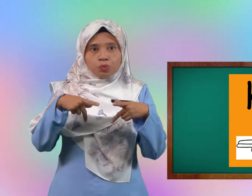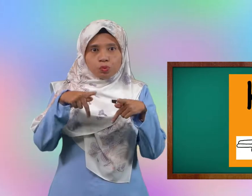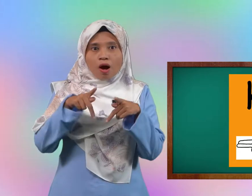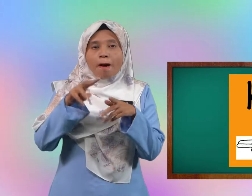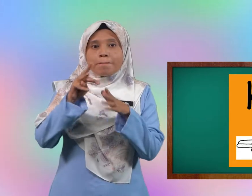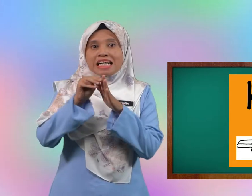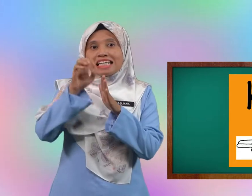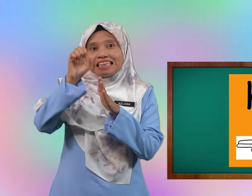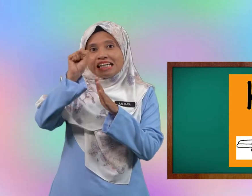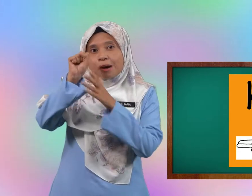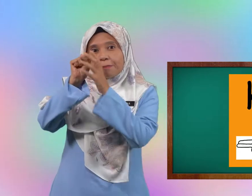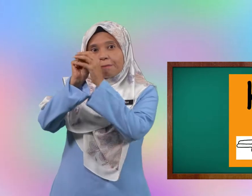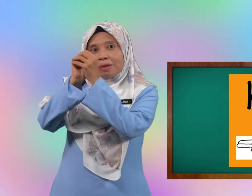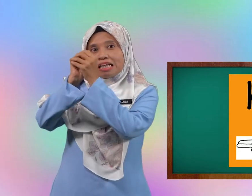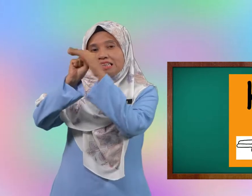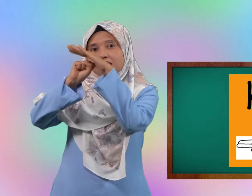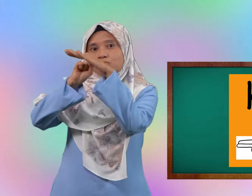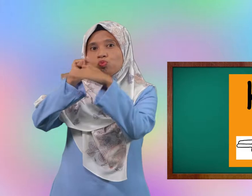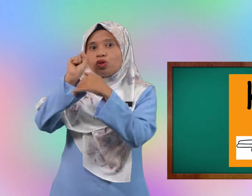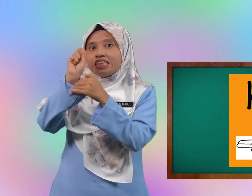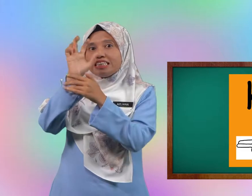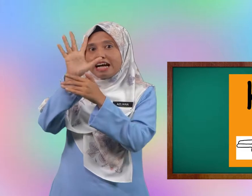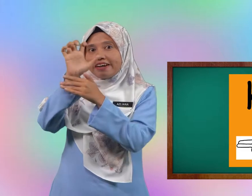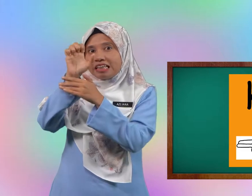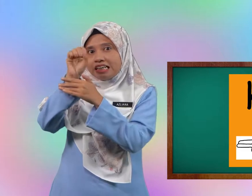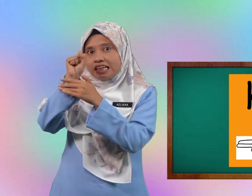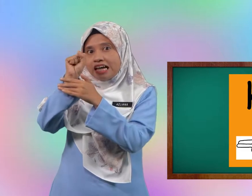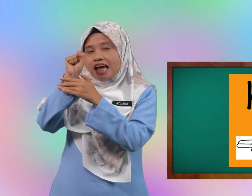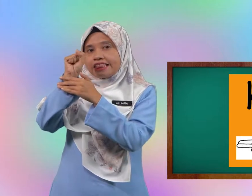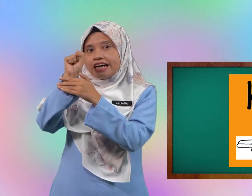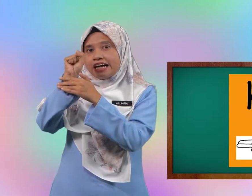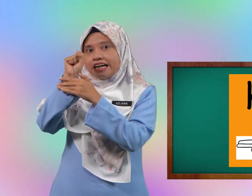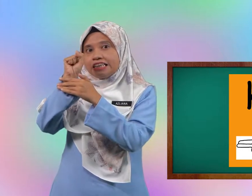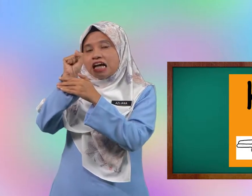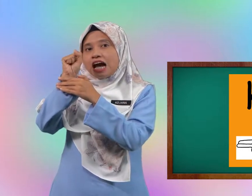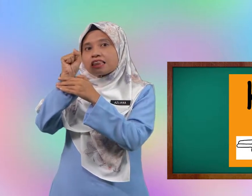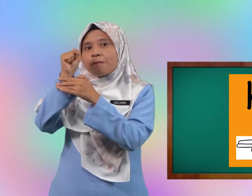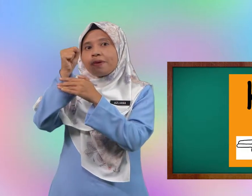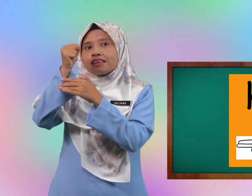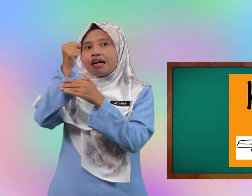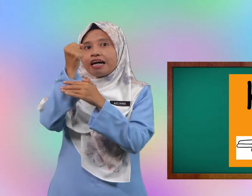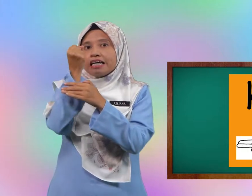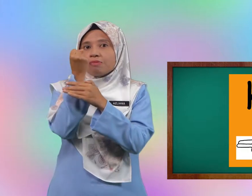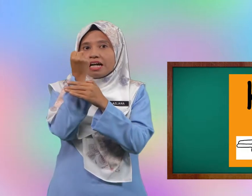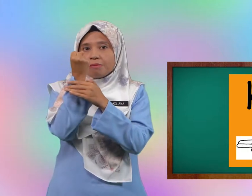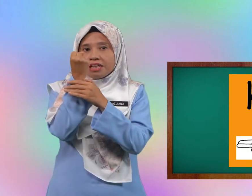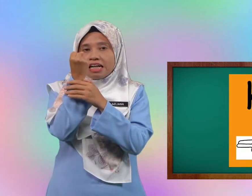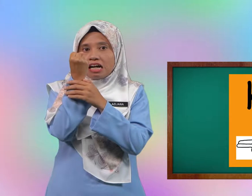menggenggam ke semua jari dan tapak tangan menghadap anda